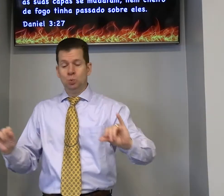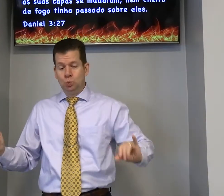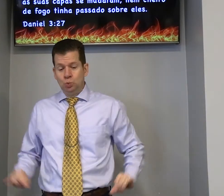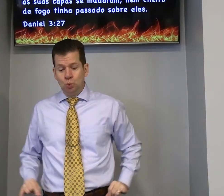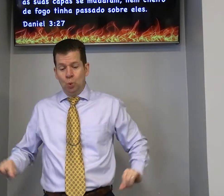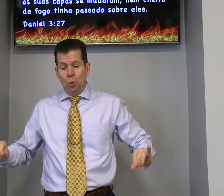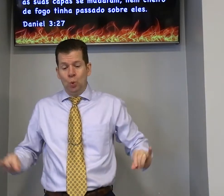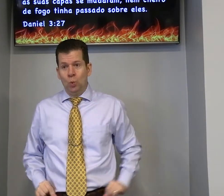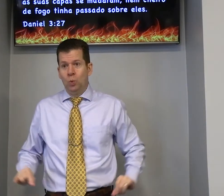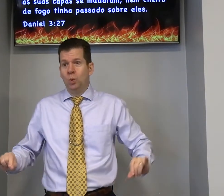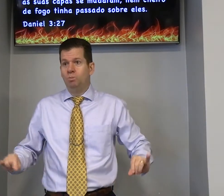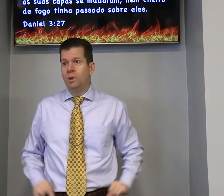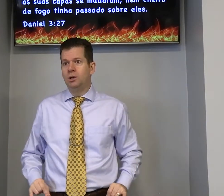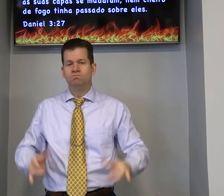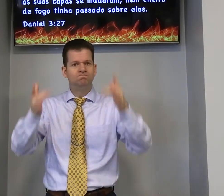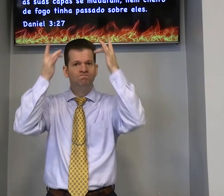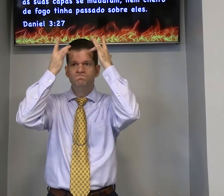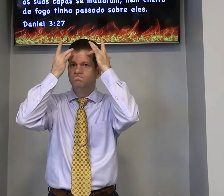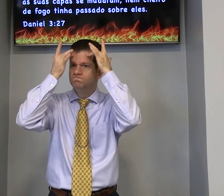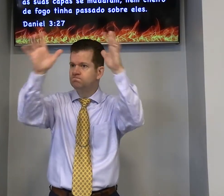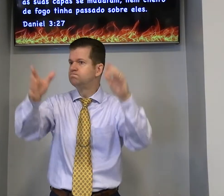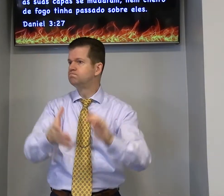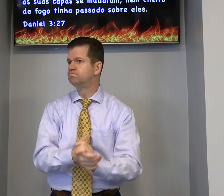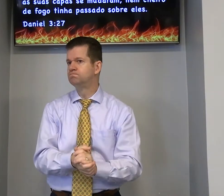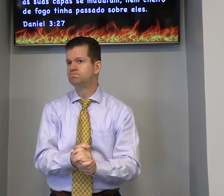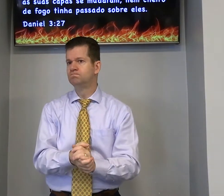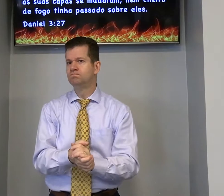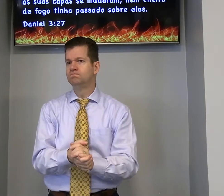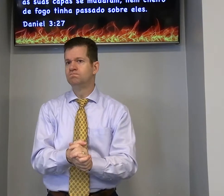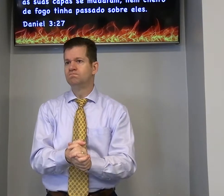qual sofrimento que você passando eu não sei